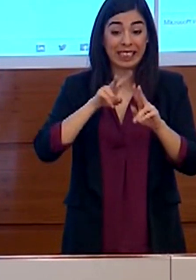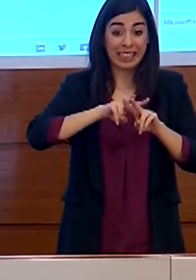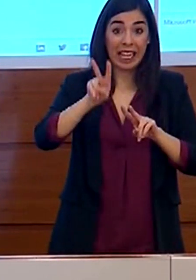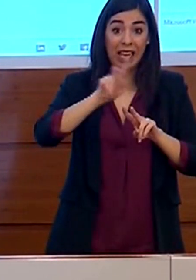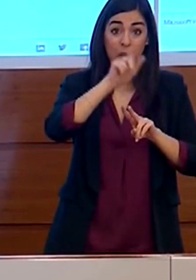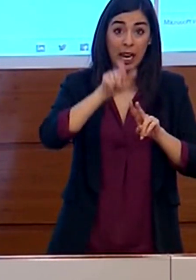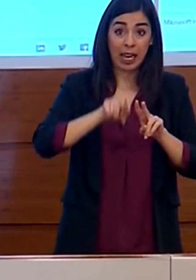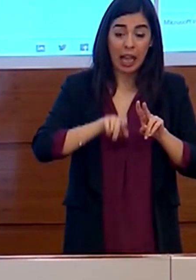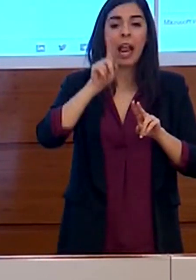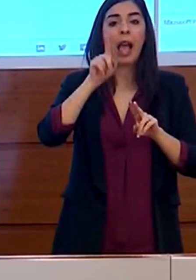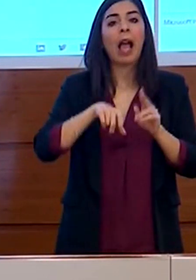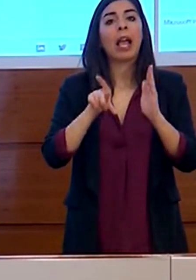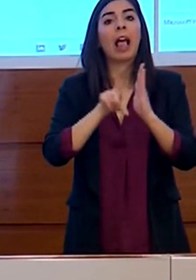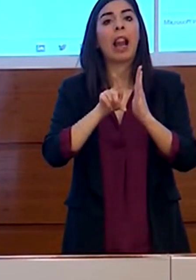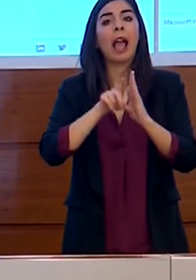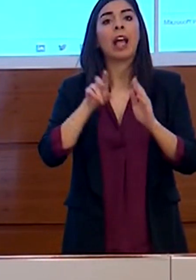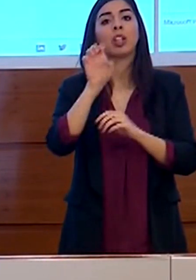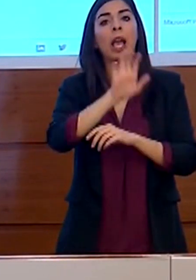europee.